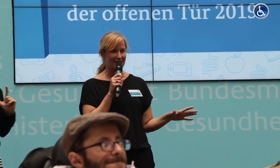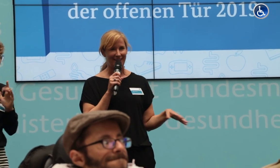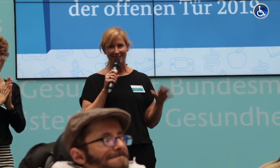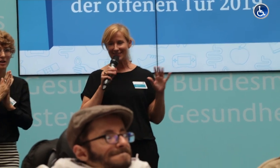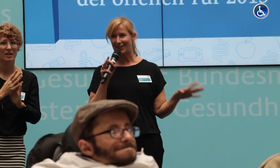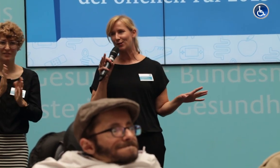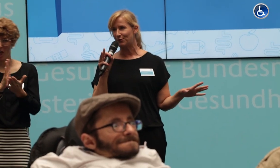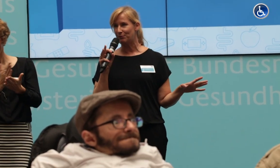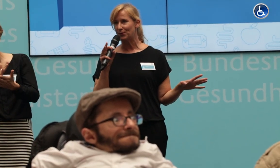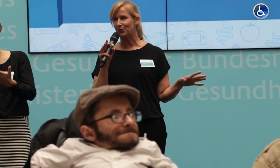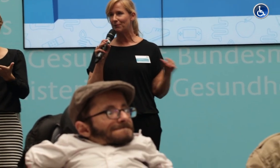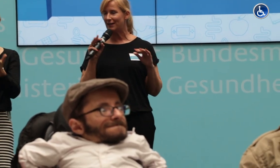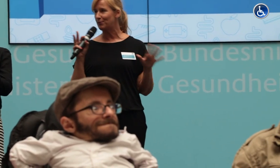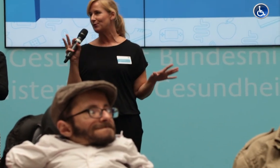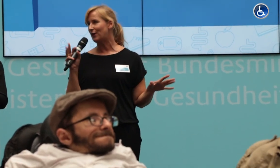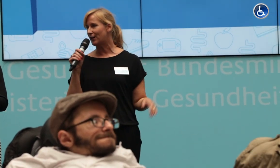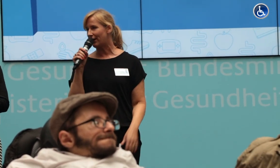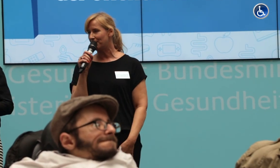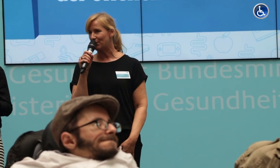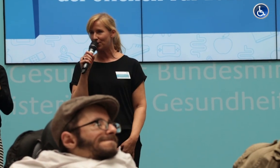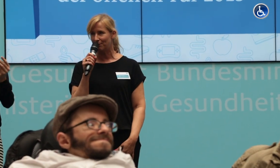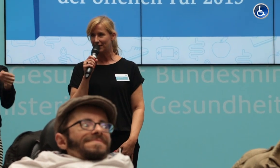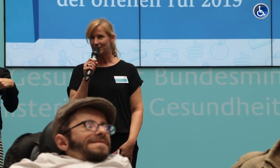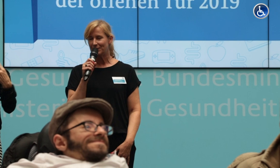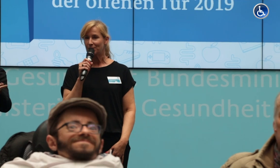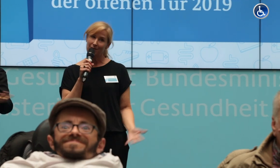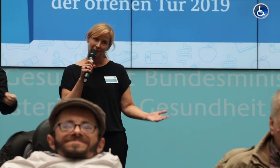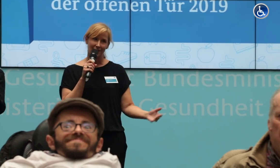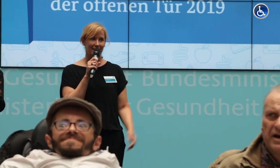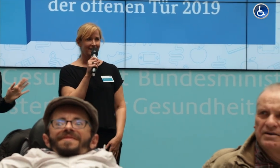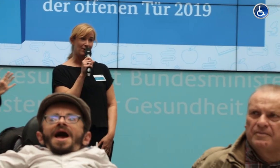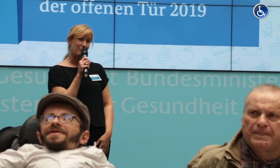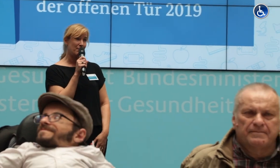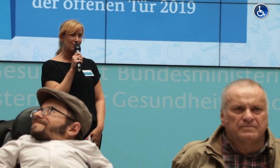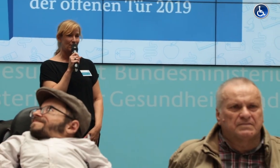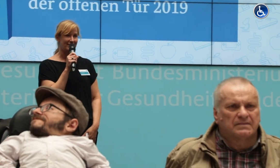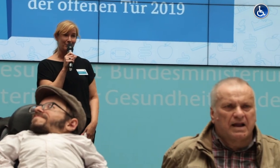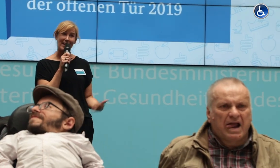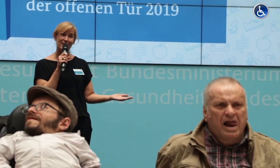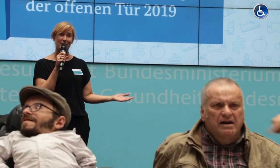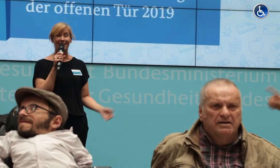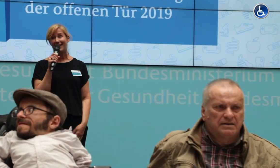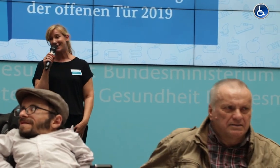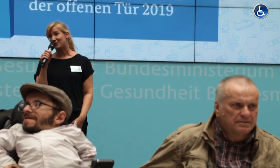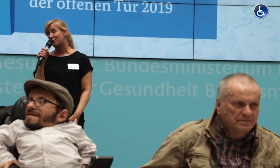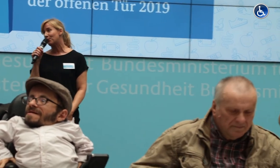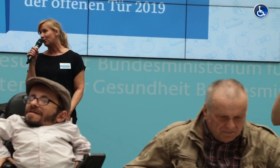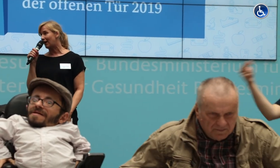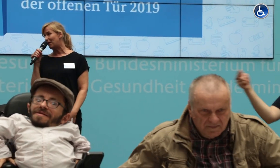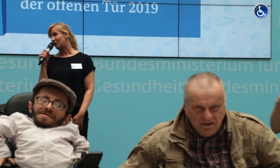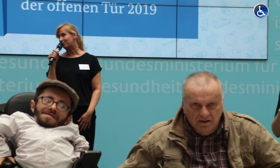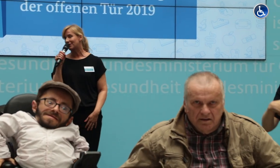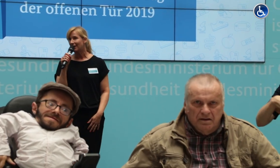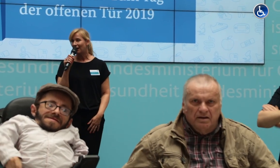auf den Kommiss ein, denn Sie kriegen noch fünf Minuten, machen wir uns nicht mehr, wir die Maus kommen. Und die Maus trotzdem. Denken Sie bitte daran, dass es ein